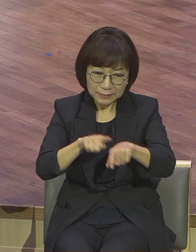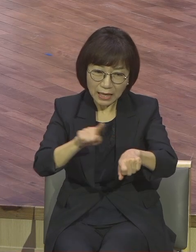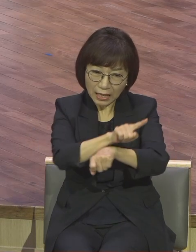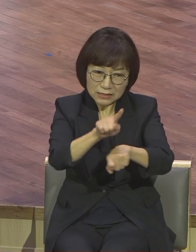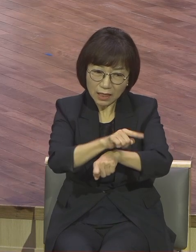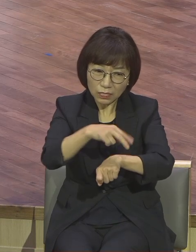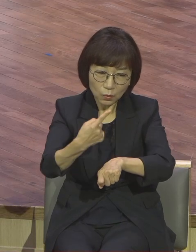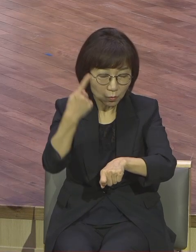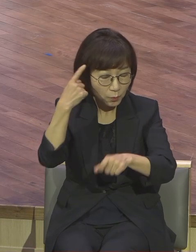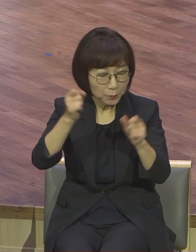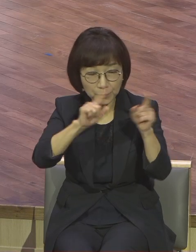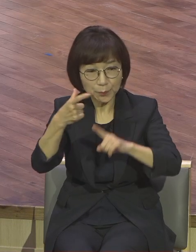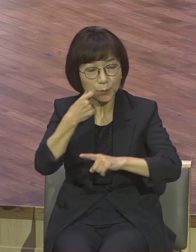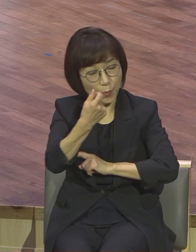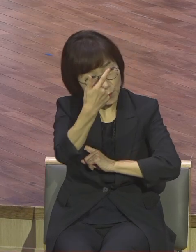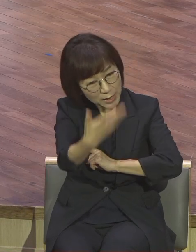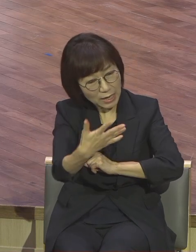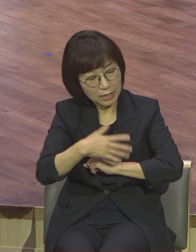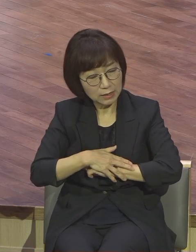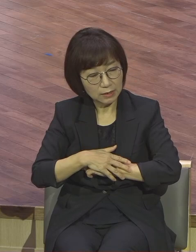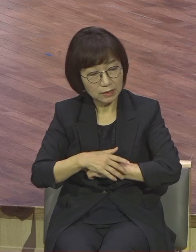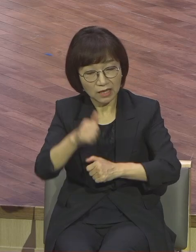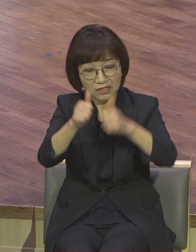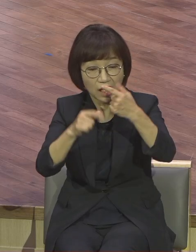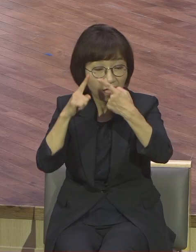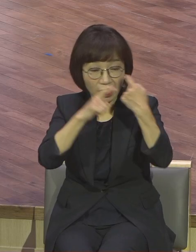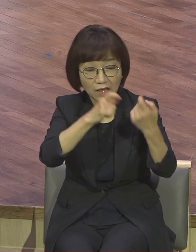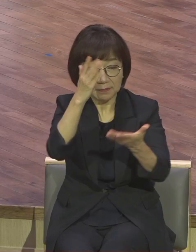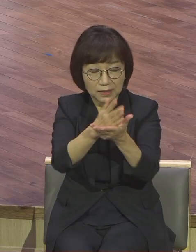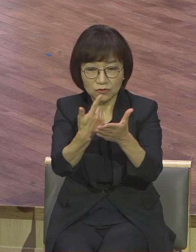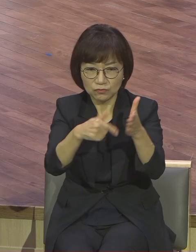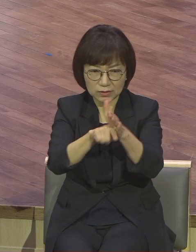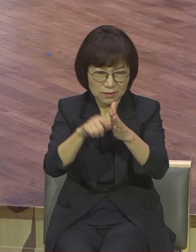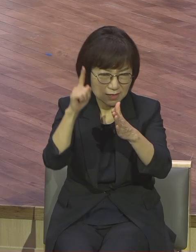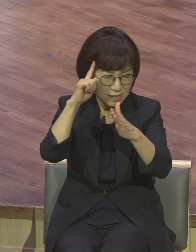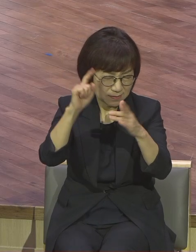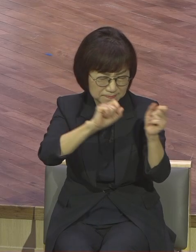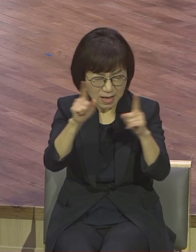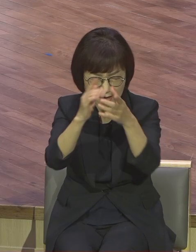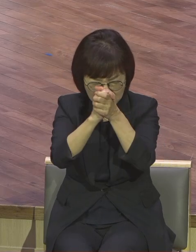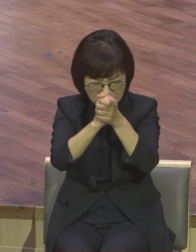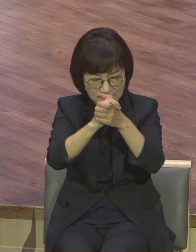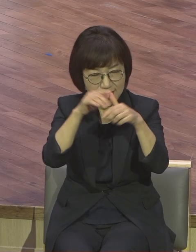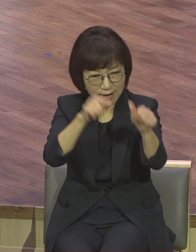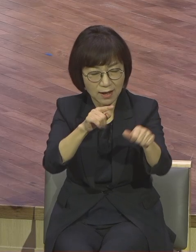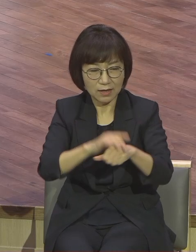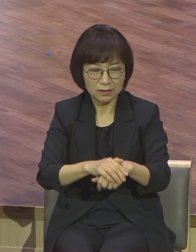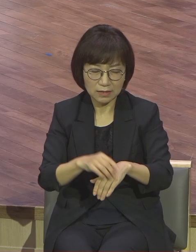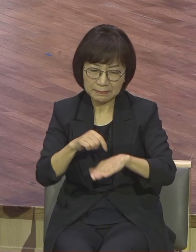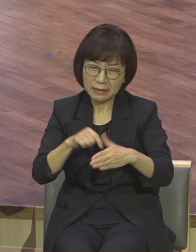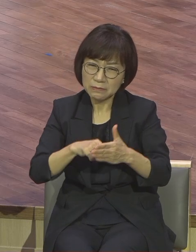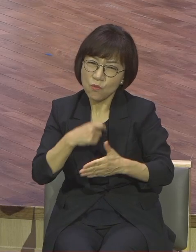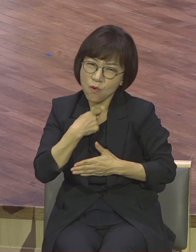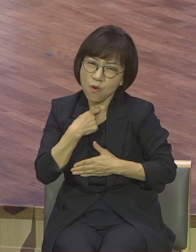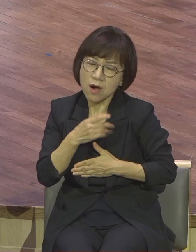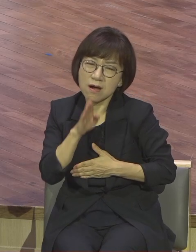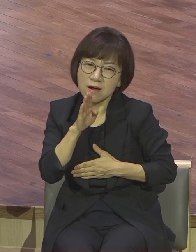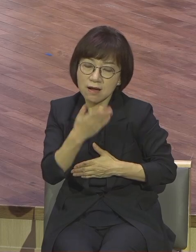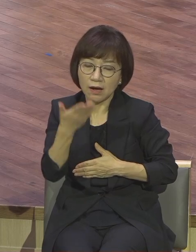없더냐 시험에 들지 않게 깨어 기도하라 마음의 원인으로돼 육신이 약하도다 하시고 제자들은 깨어